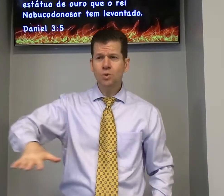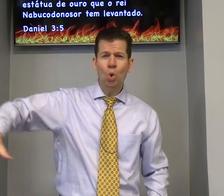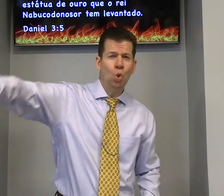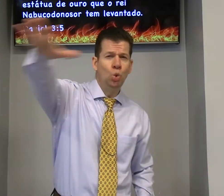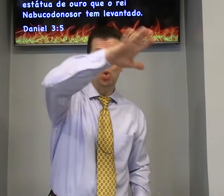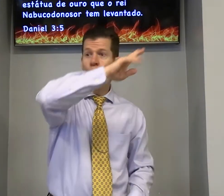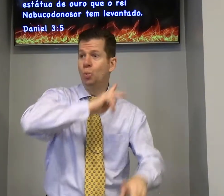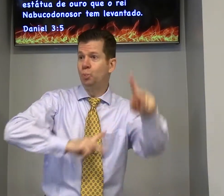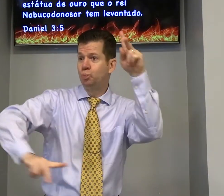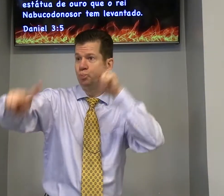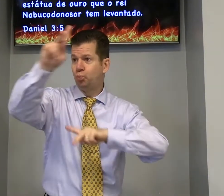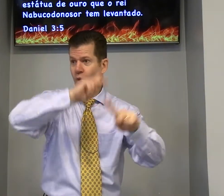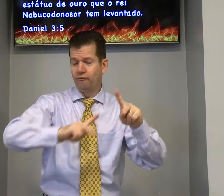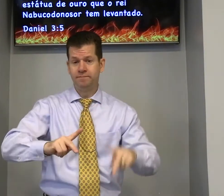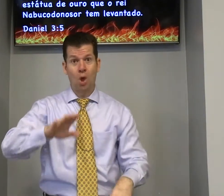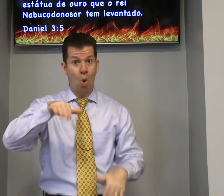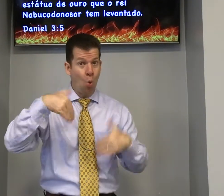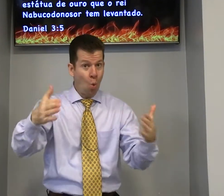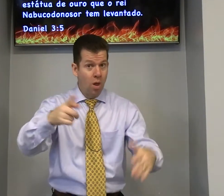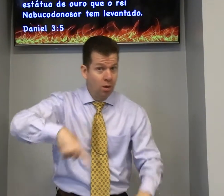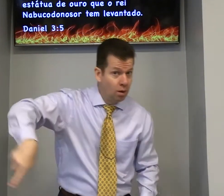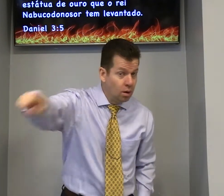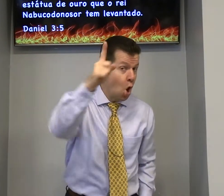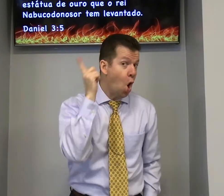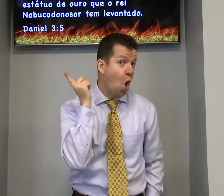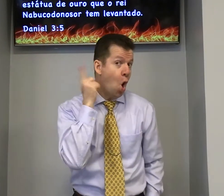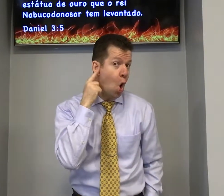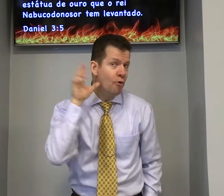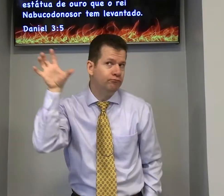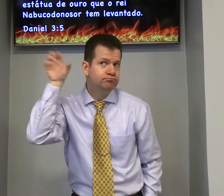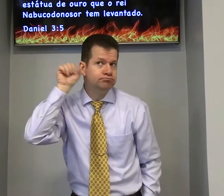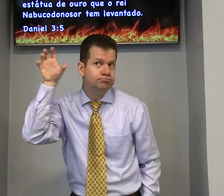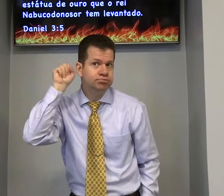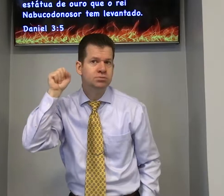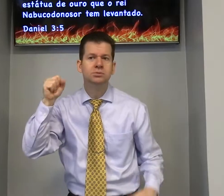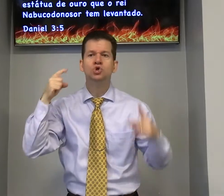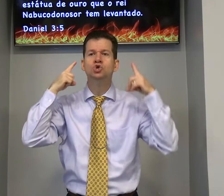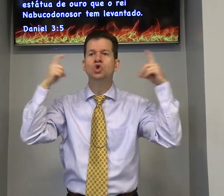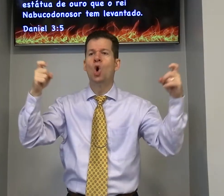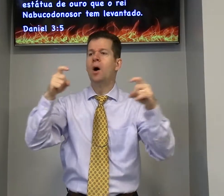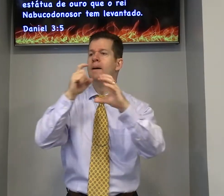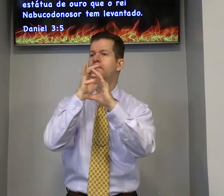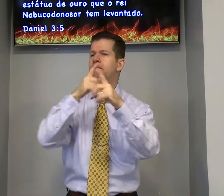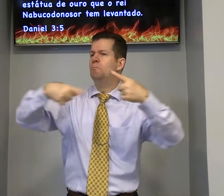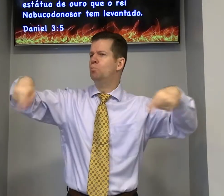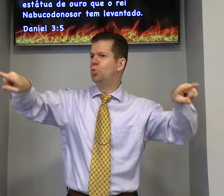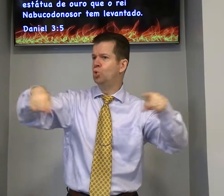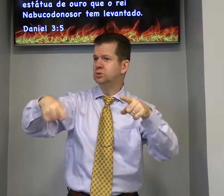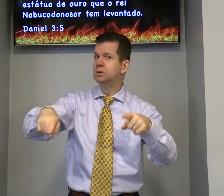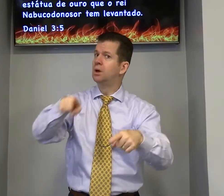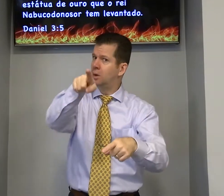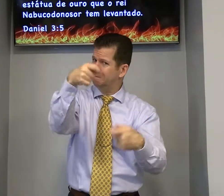todo todo o povo quando ouvir disso, o som da buzina